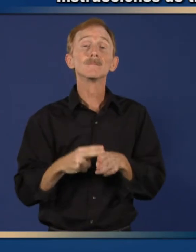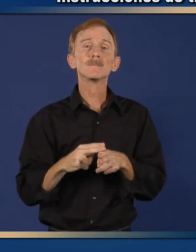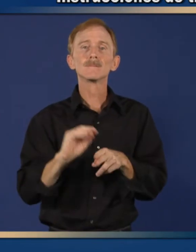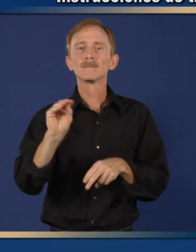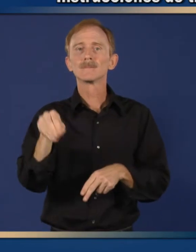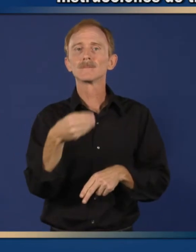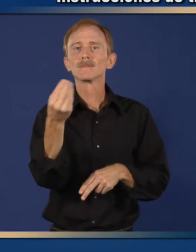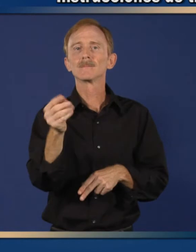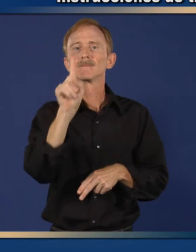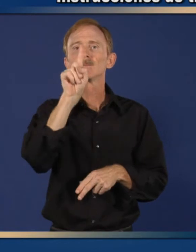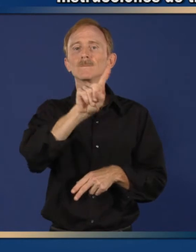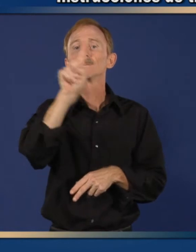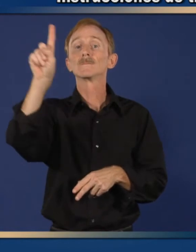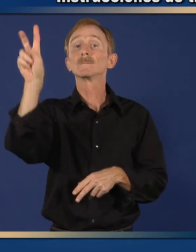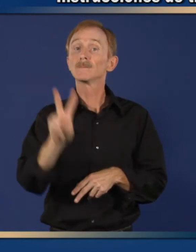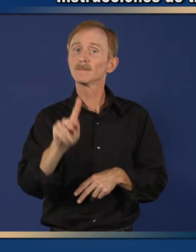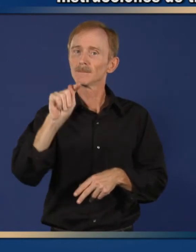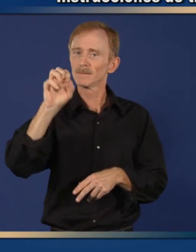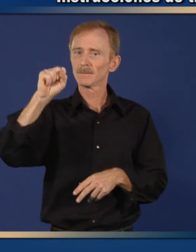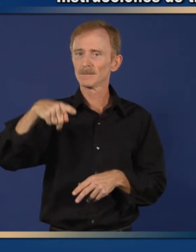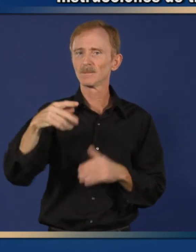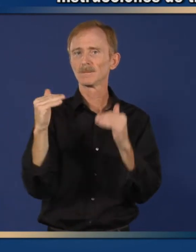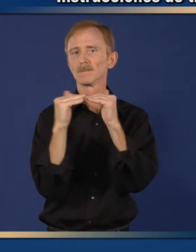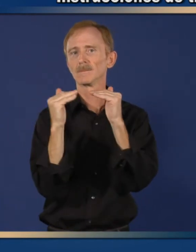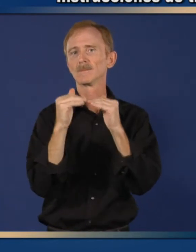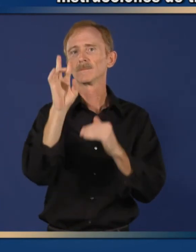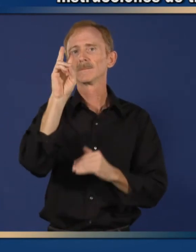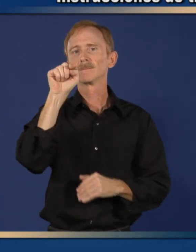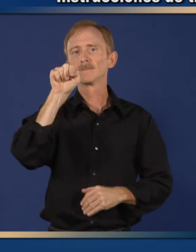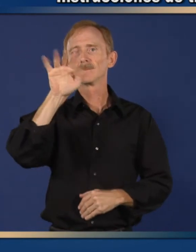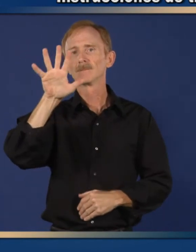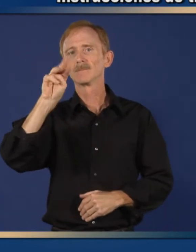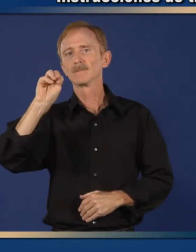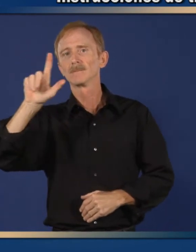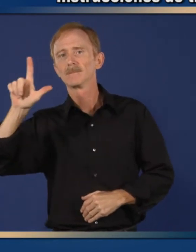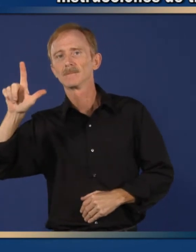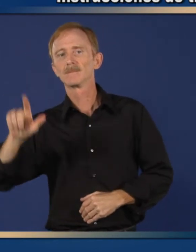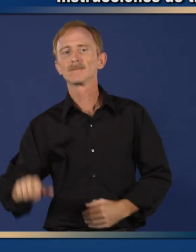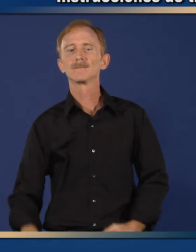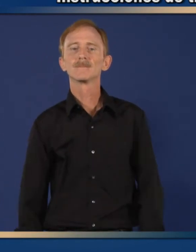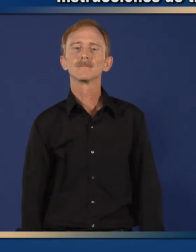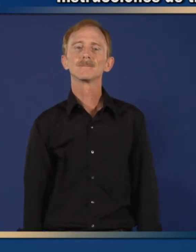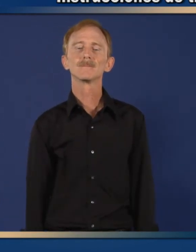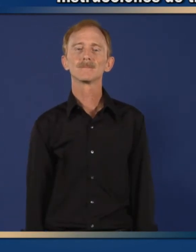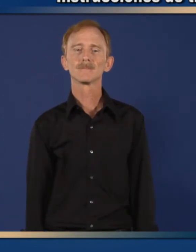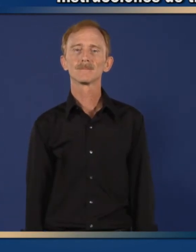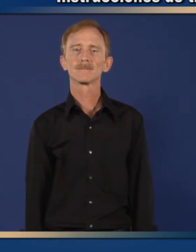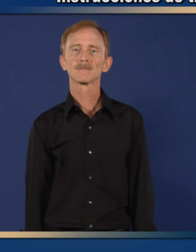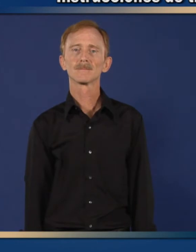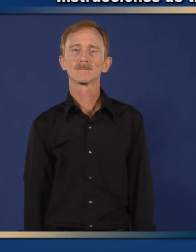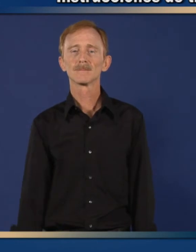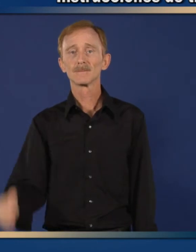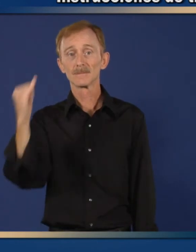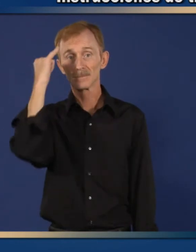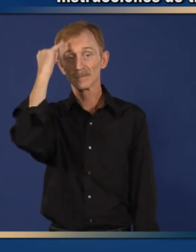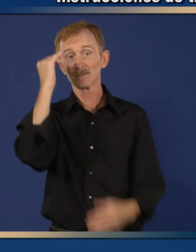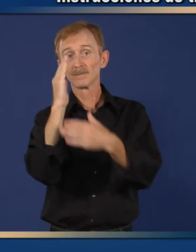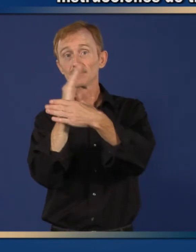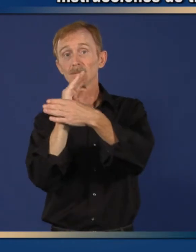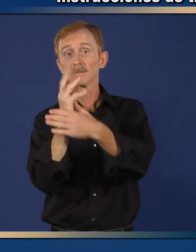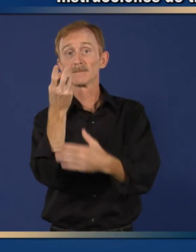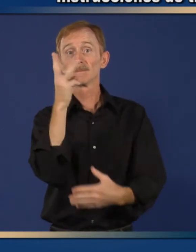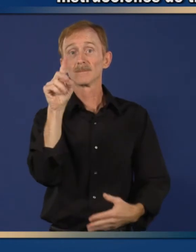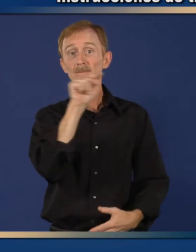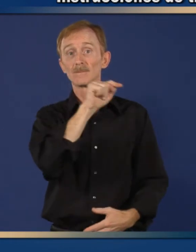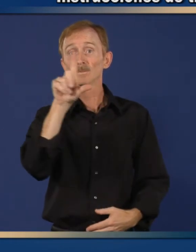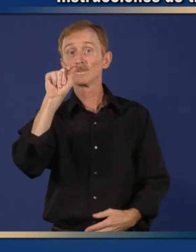libras, se le da una cucharadita y media o 7.5 mililitros de la mezcla de ciprofloxacin. Si el niño